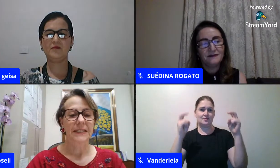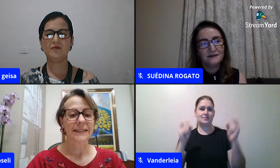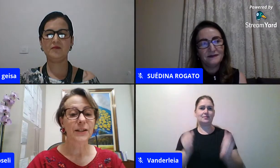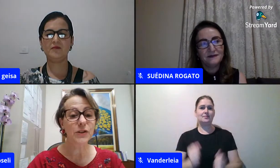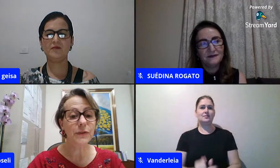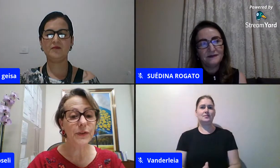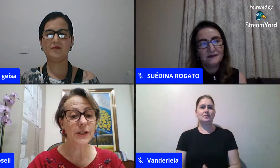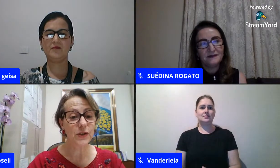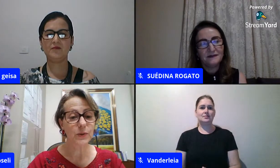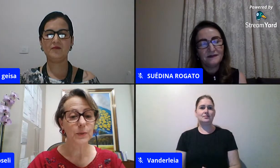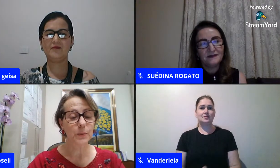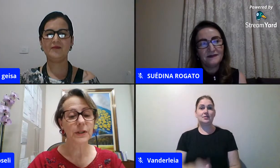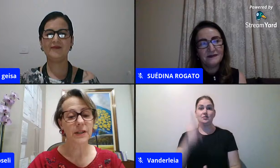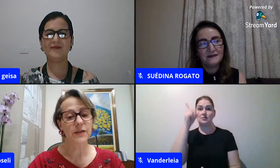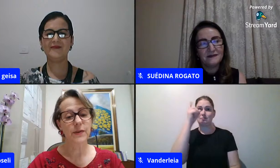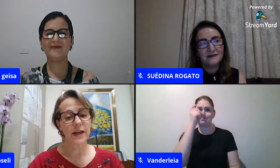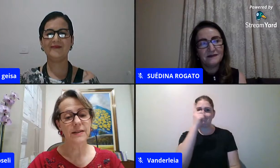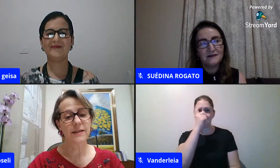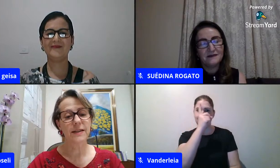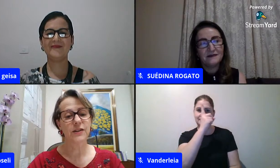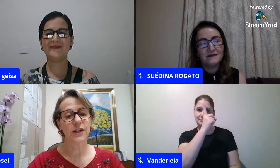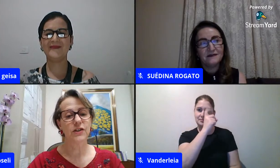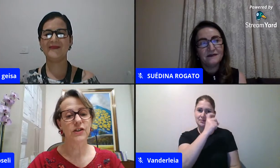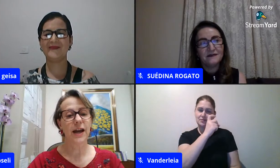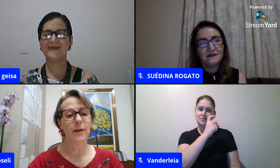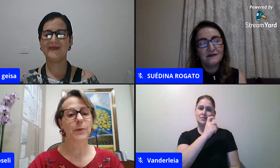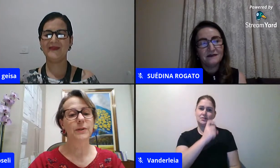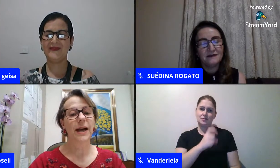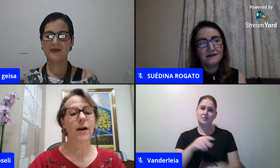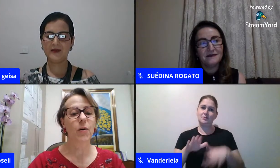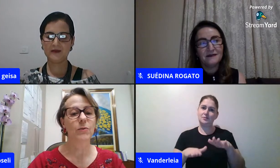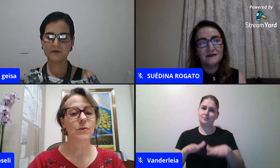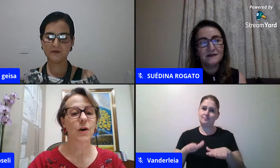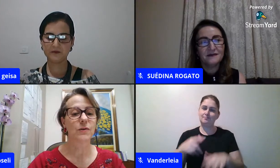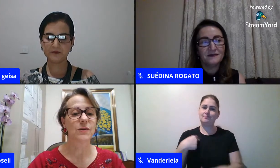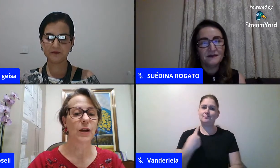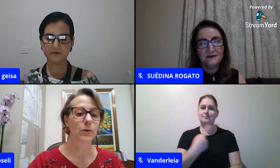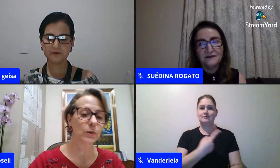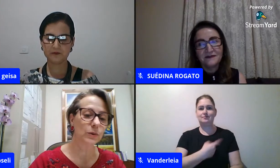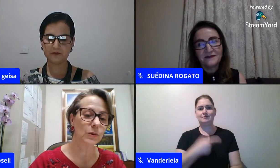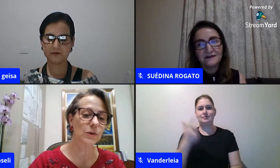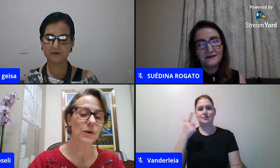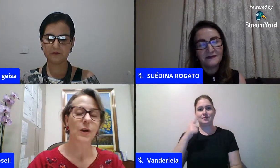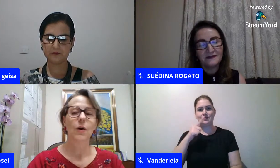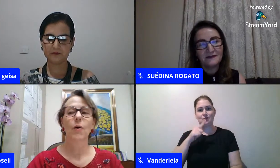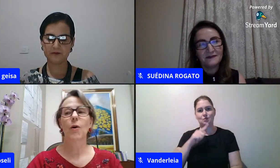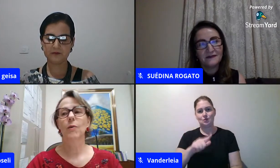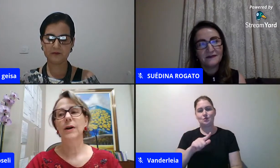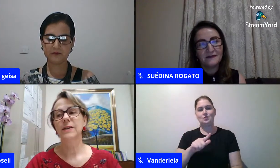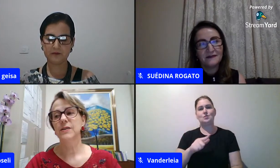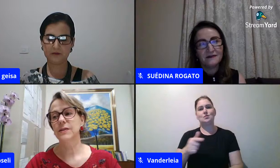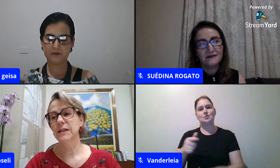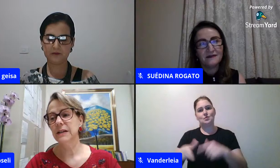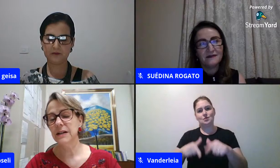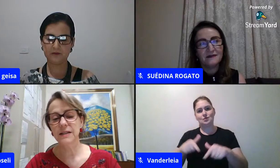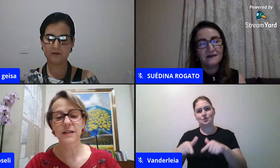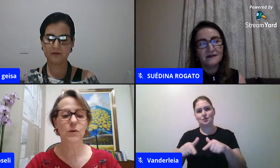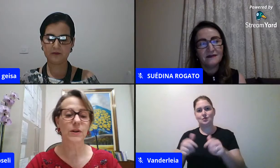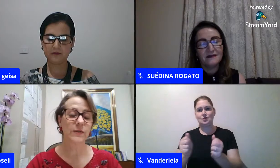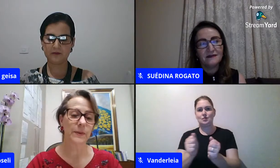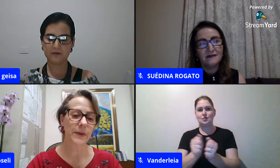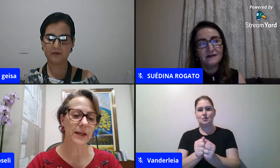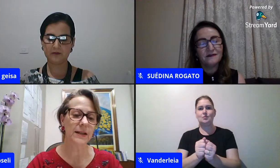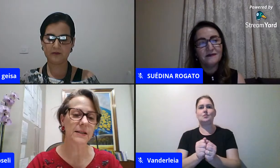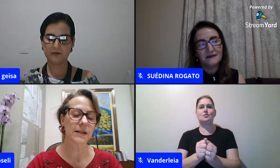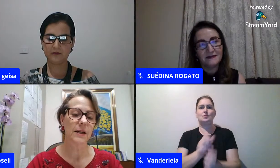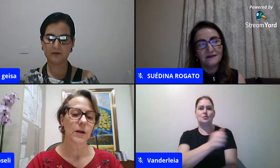tão difícil muitas vezes da gente abordar com os nossos alunos com as crianças